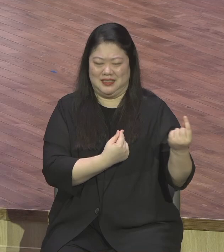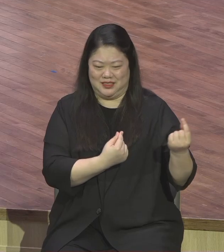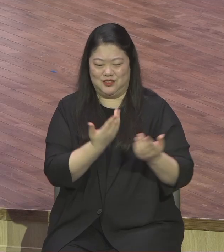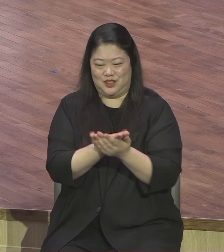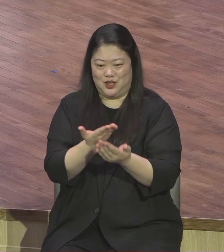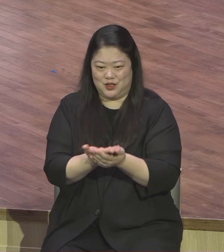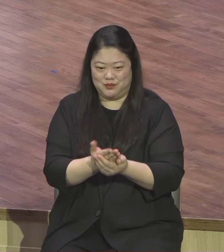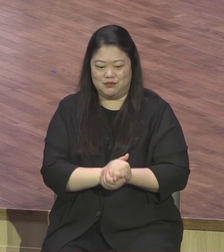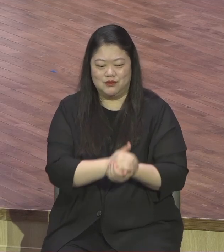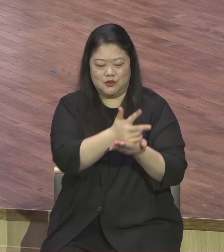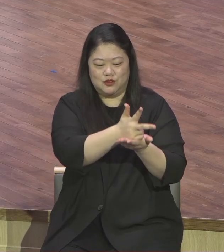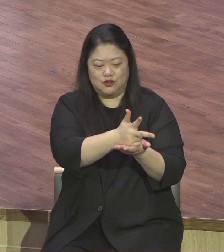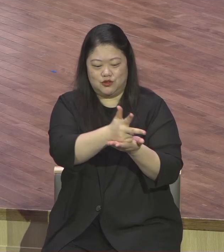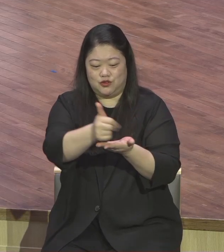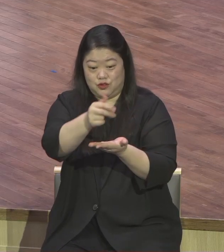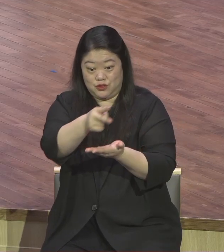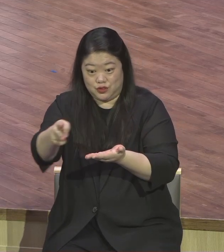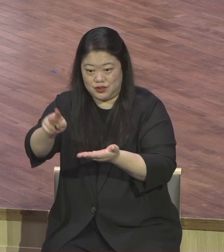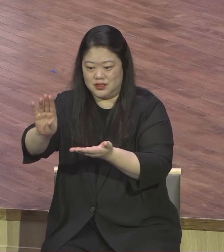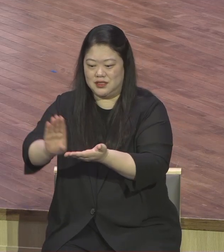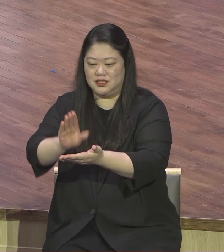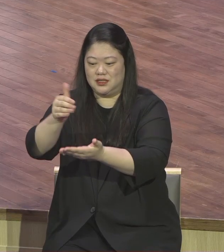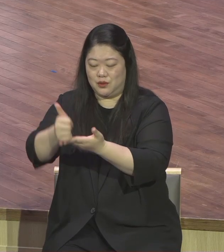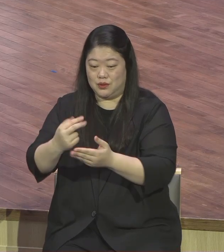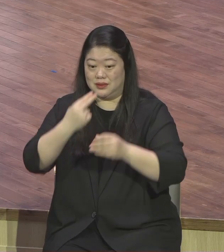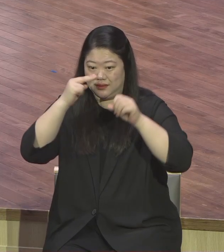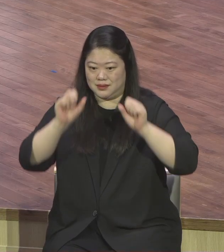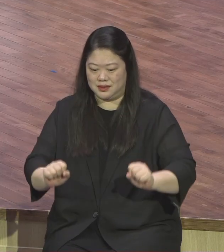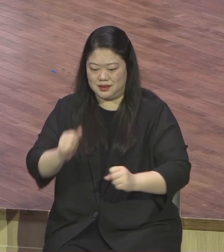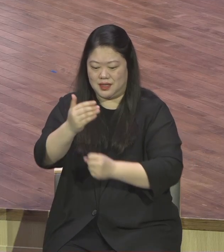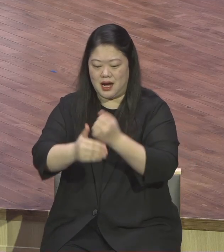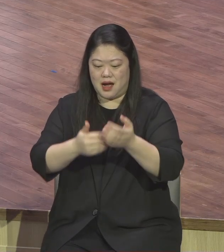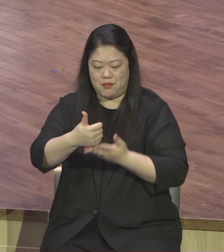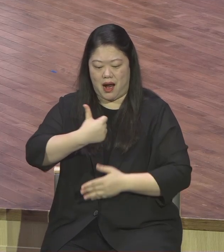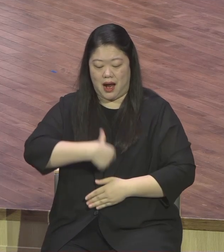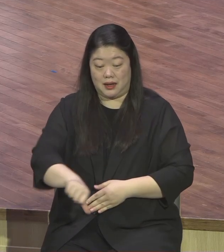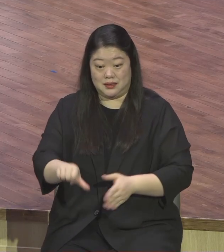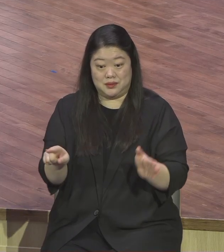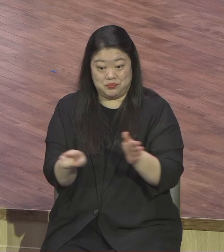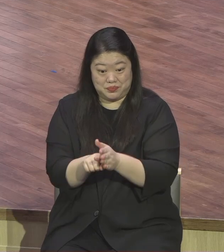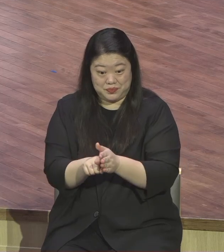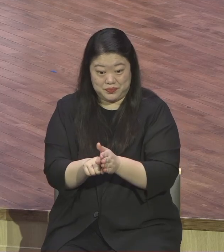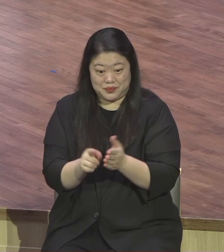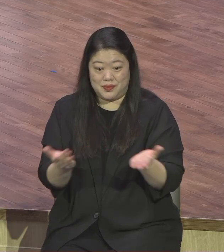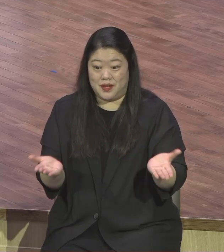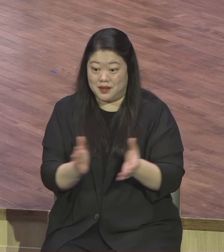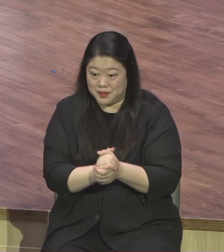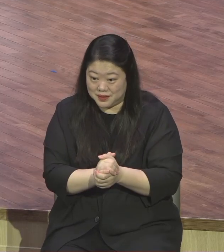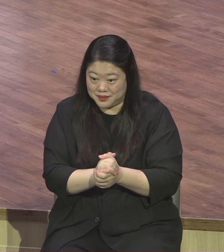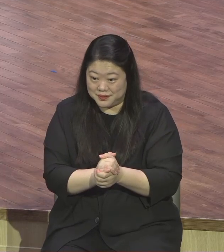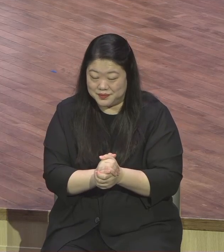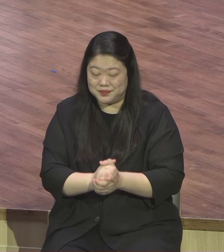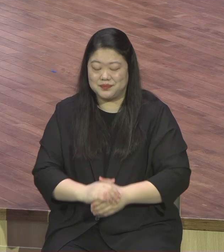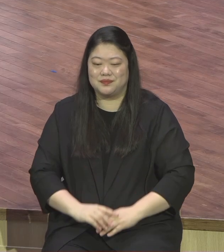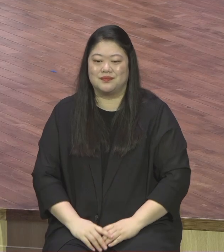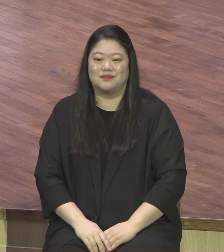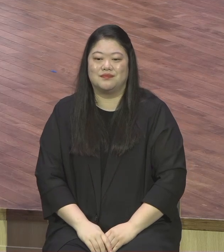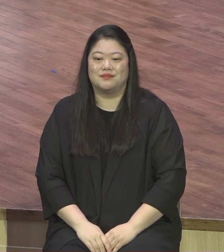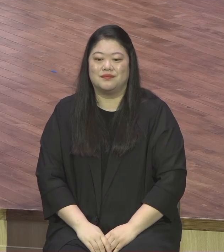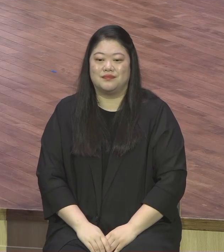주는 그리스도시오 살아계신 하나님의 아들이십니다. 아멘 우리 해외의